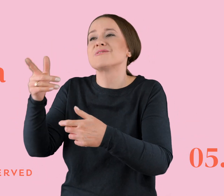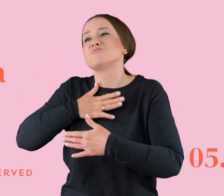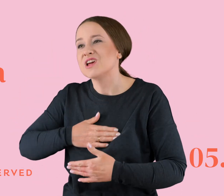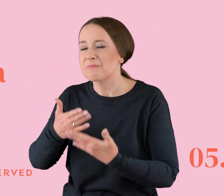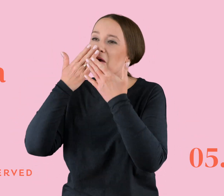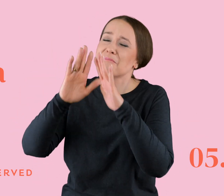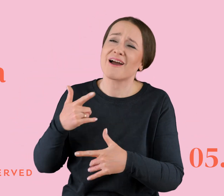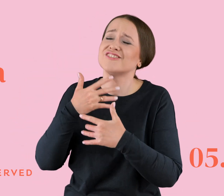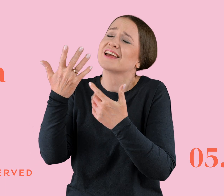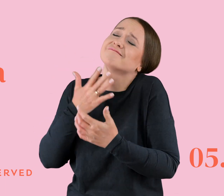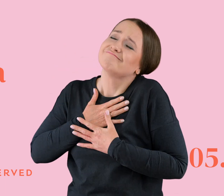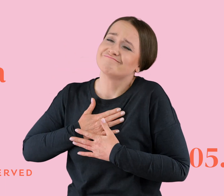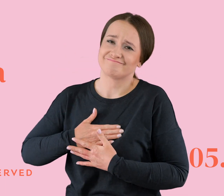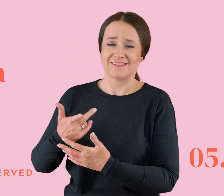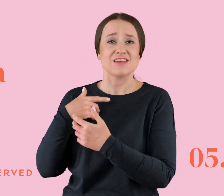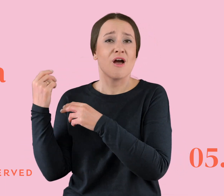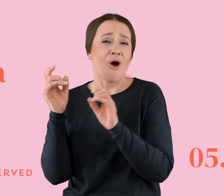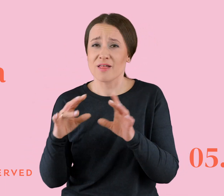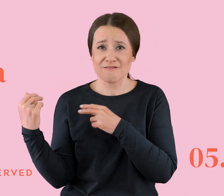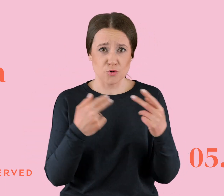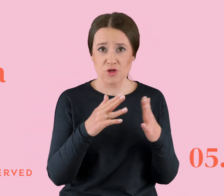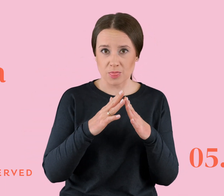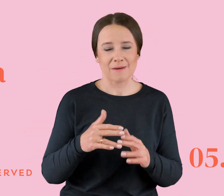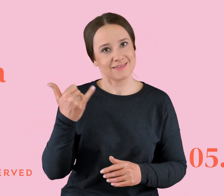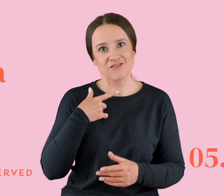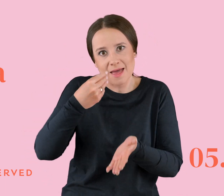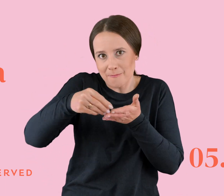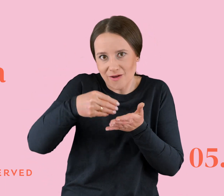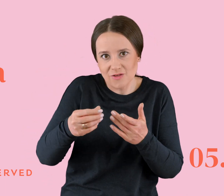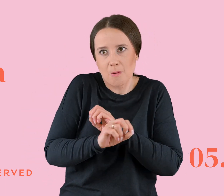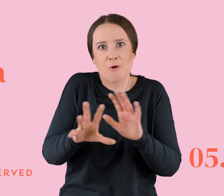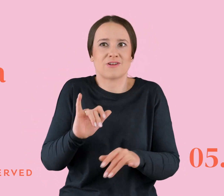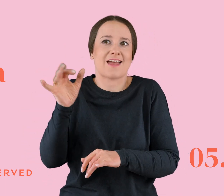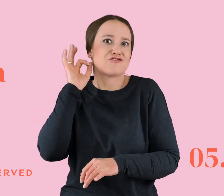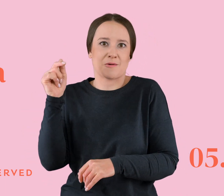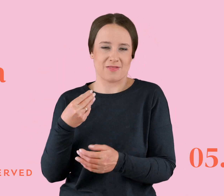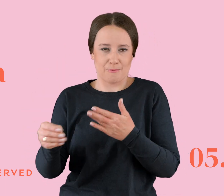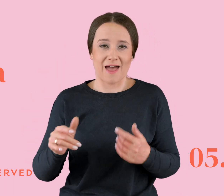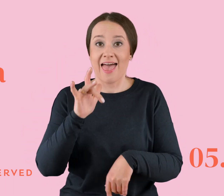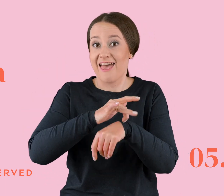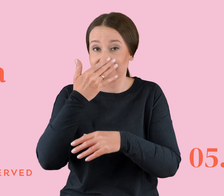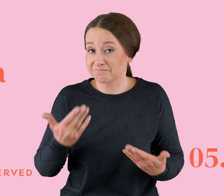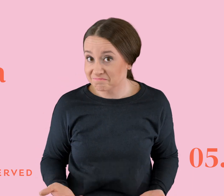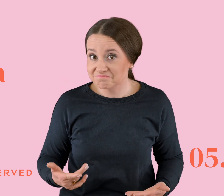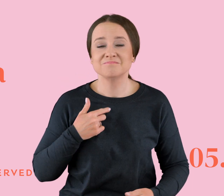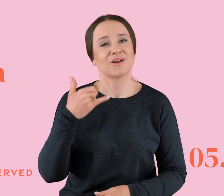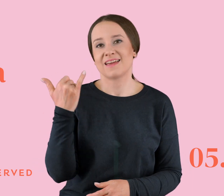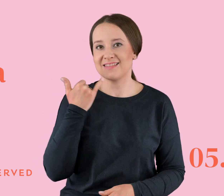zależy i od razu wrócić do domu. Oczywiście zawsze ja płaciłem, no bo przecież jak dziewczyna ma płacić. Co skutkowało tym, że praktycznie zawsze byłem pod kreską.